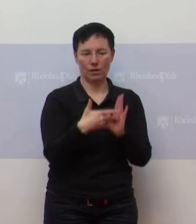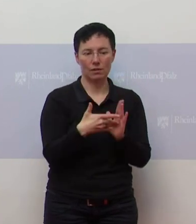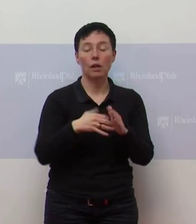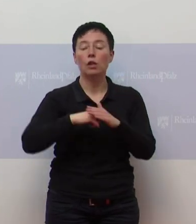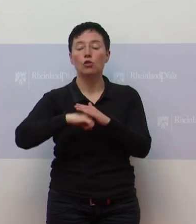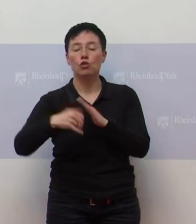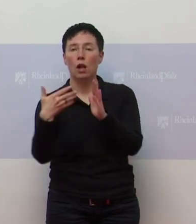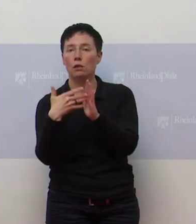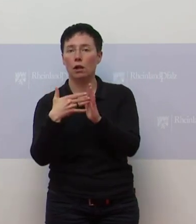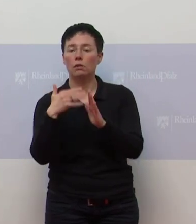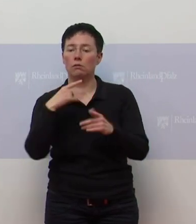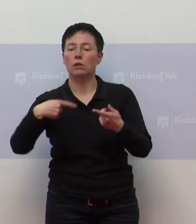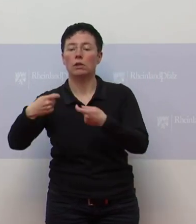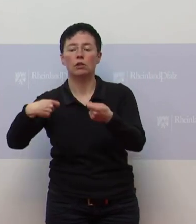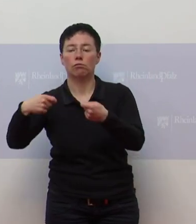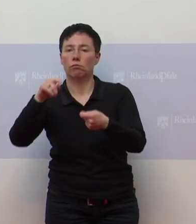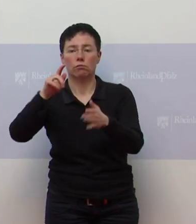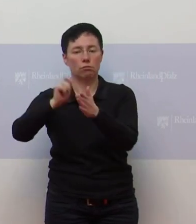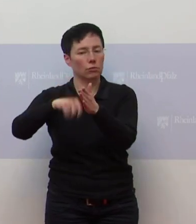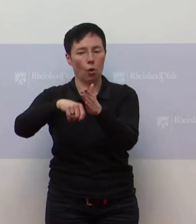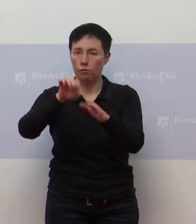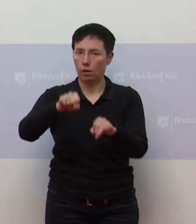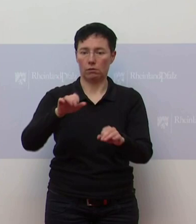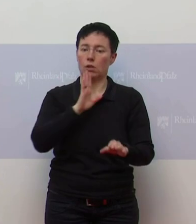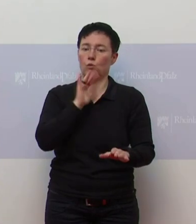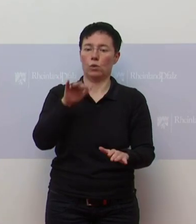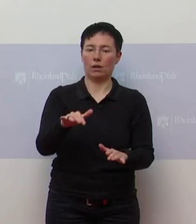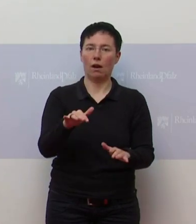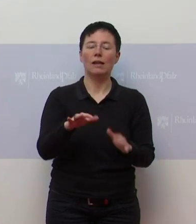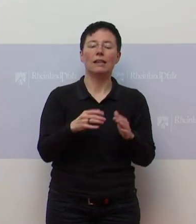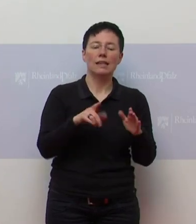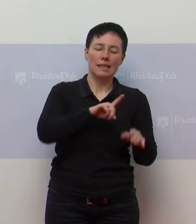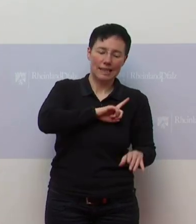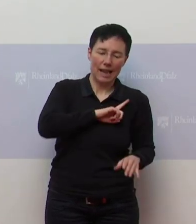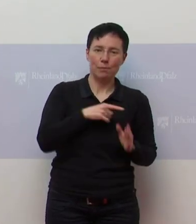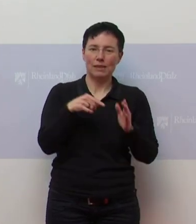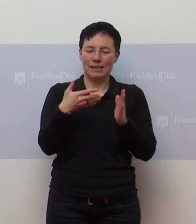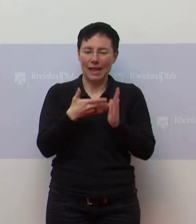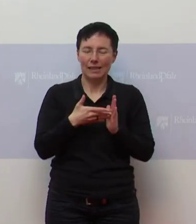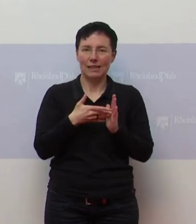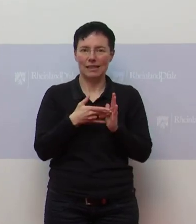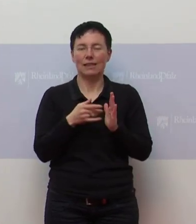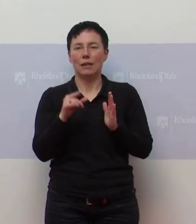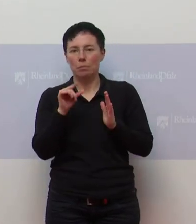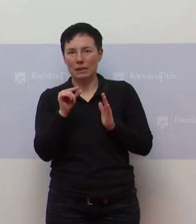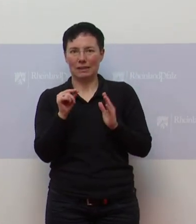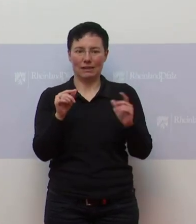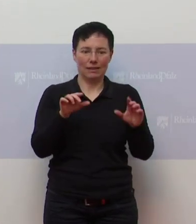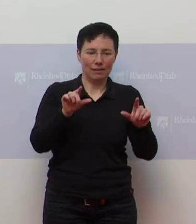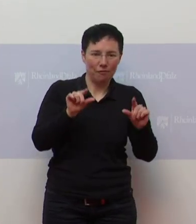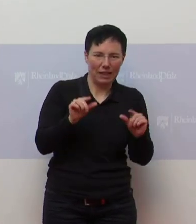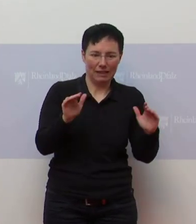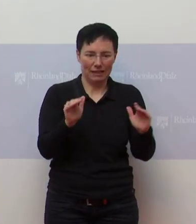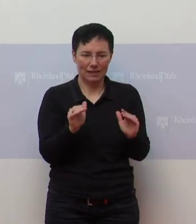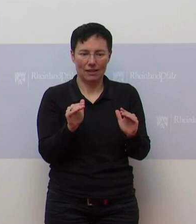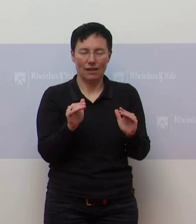Markt. Die Selbsttests, da sind wir noch ein bisschen reduziert in Deutschland. Da ist, weil alle darauf zugreifen, ist auch wichtig für unsere